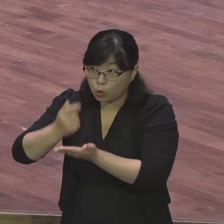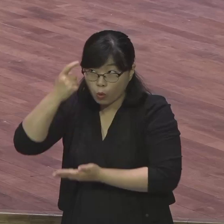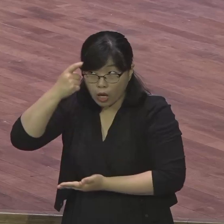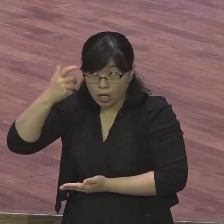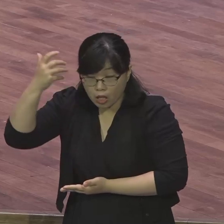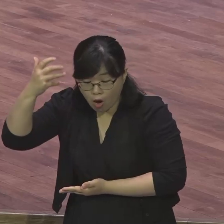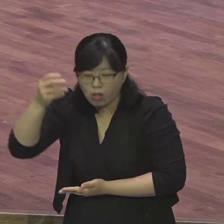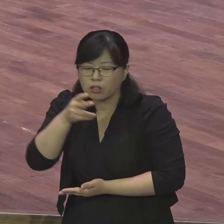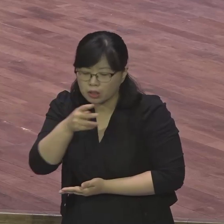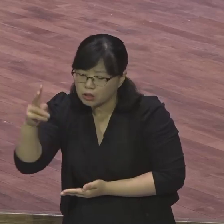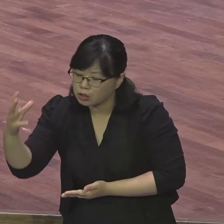그리스도 사람이 아니에요.